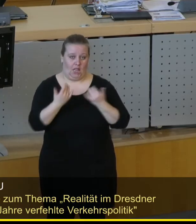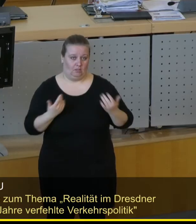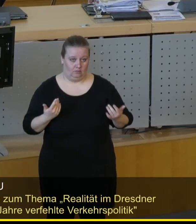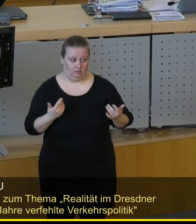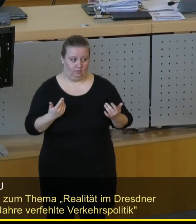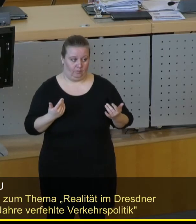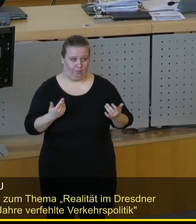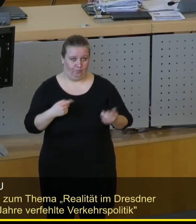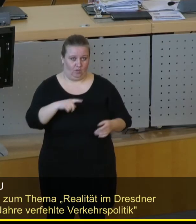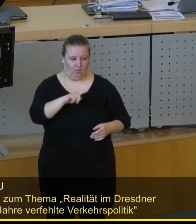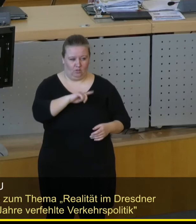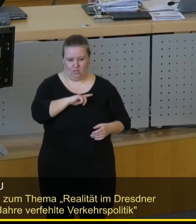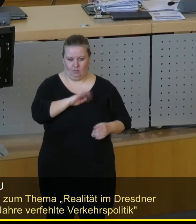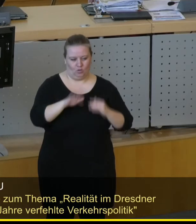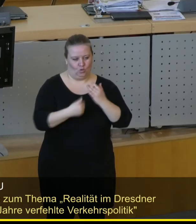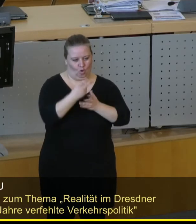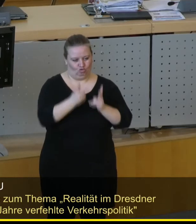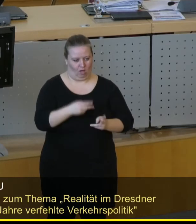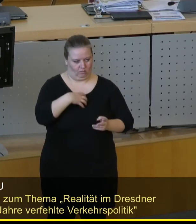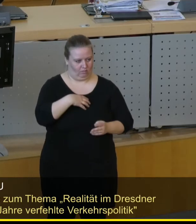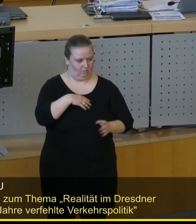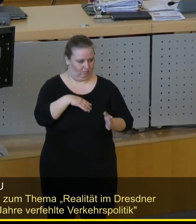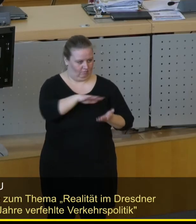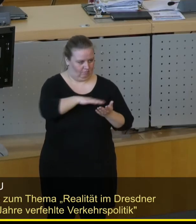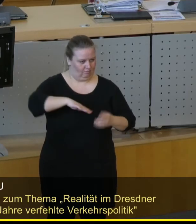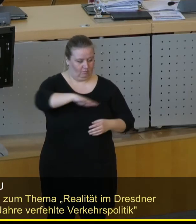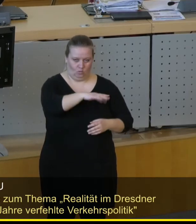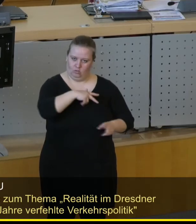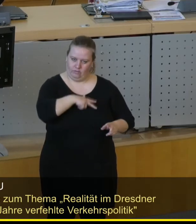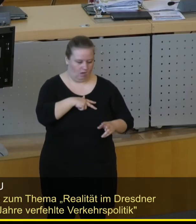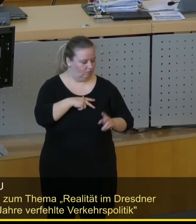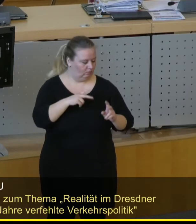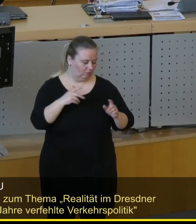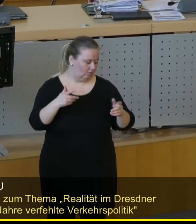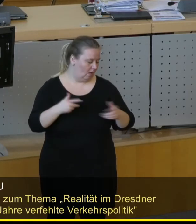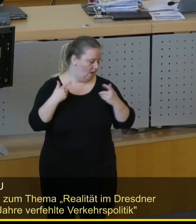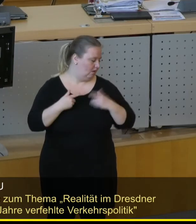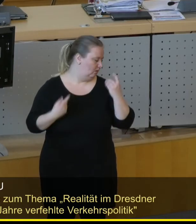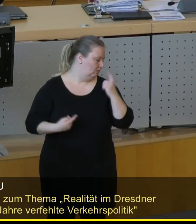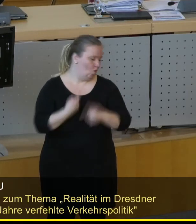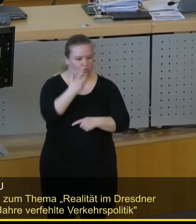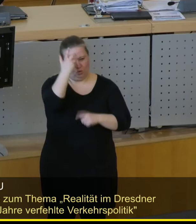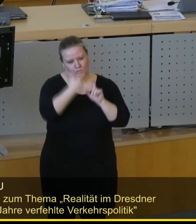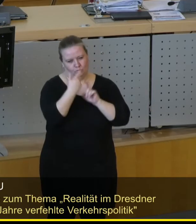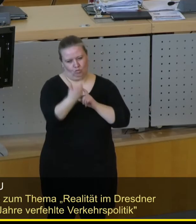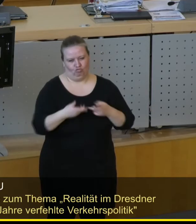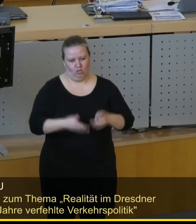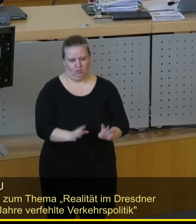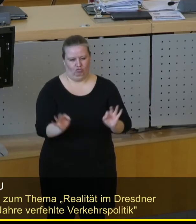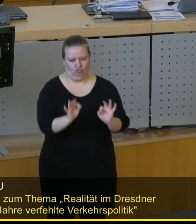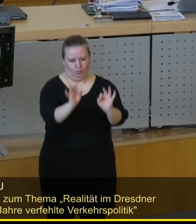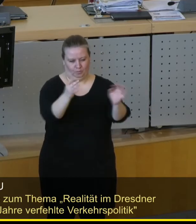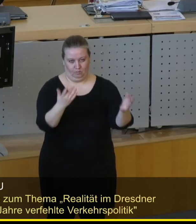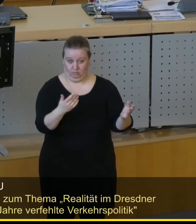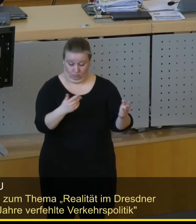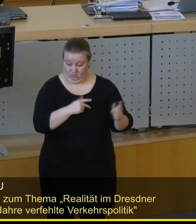Ich bin ja in der Neustadt verortet und es ist tatsächlich ein Riesenärgernis mit der Königsbrücker Straße. Das muss ich jetzt hier tatsächlich